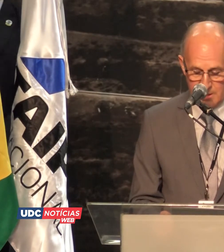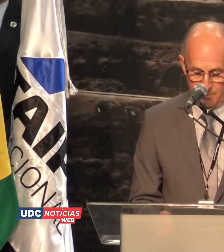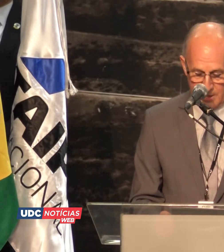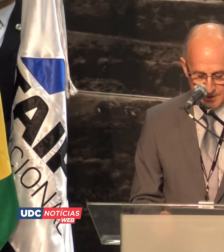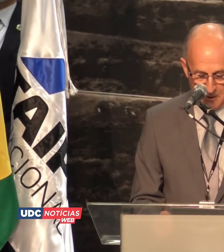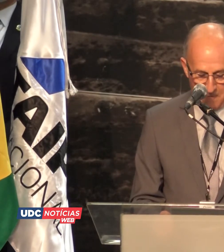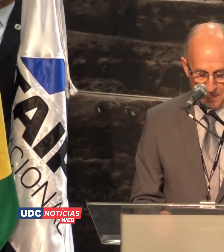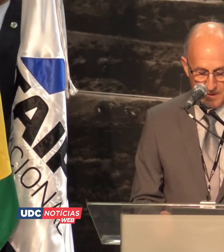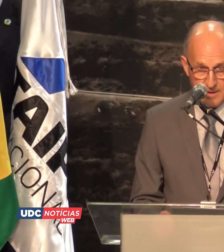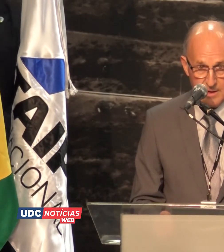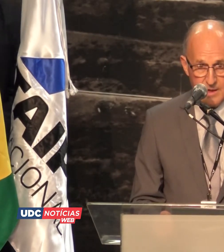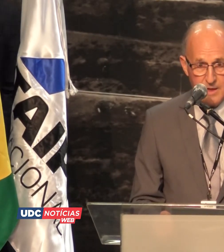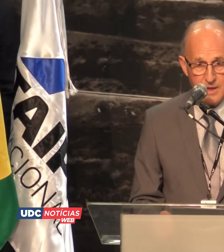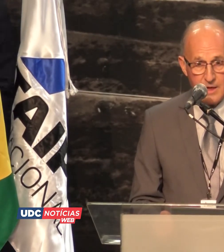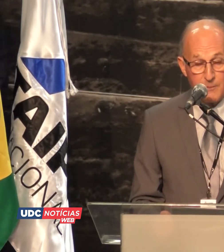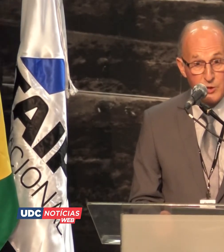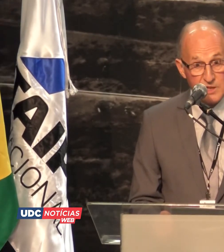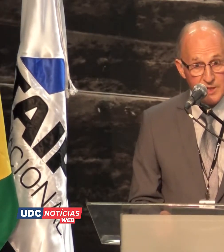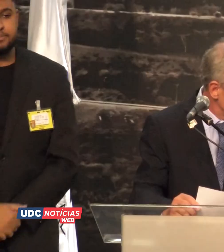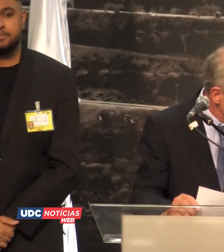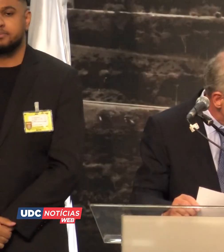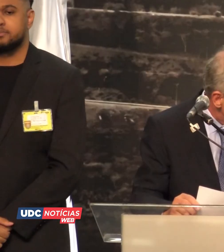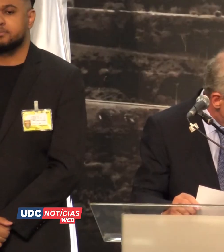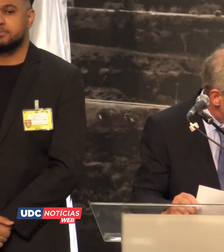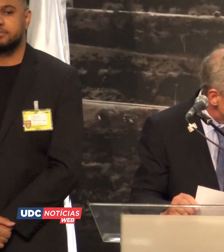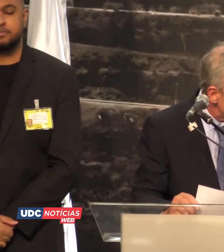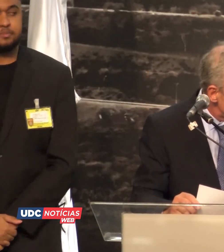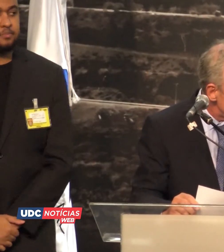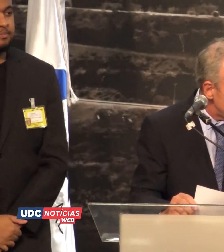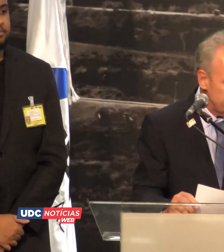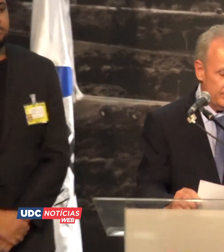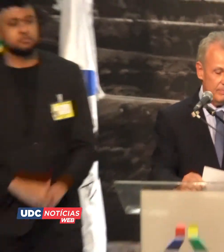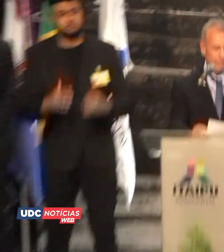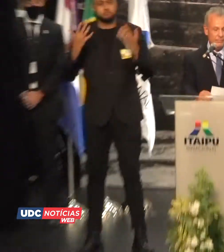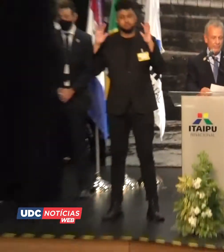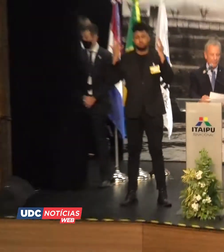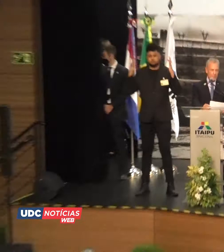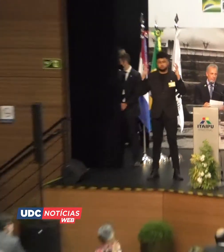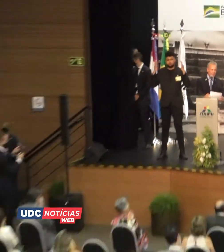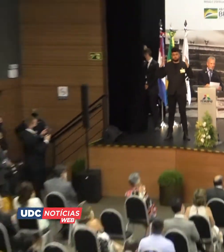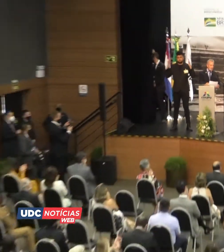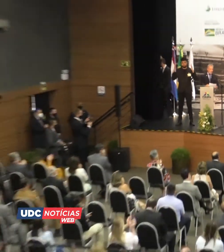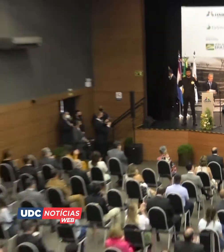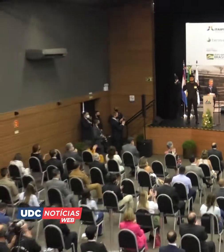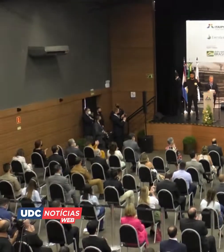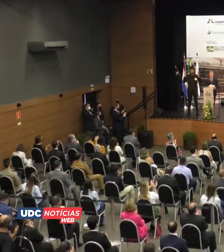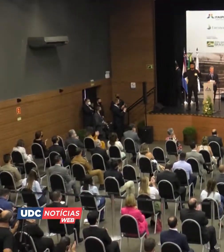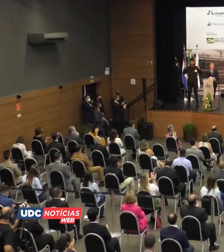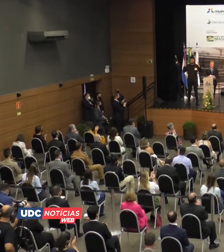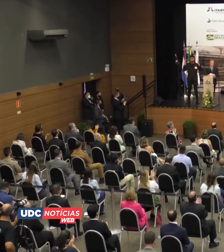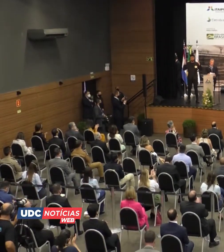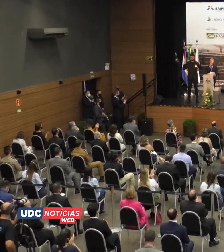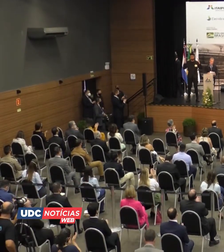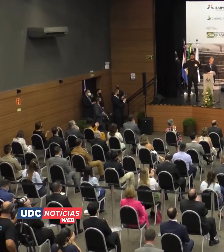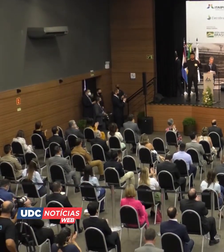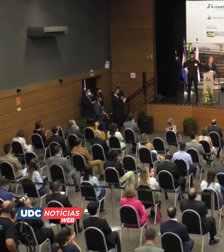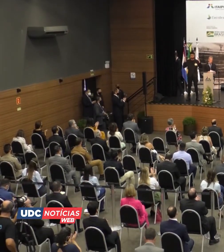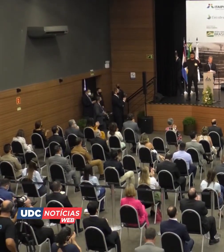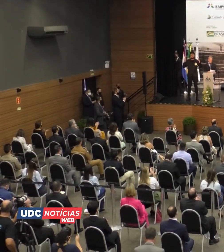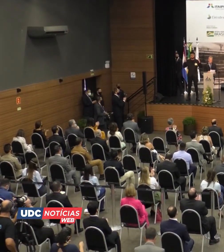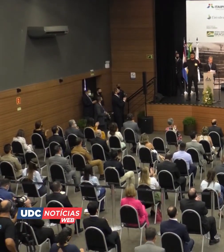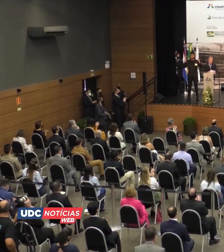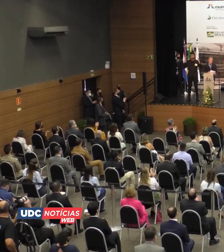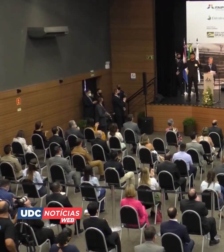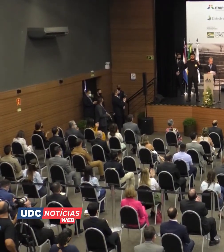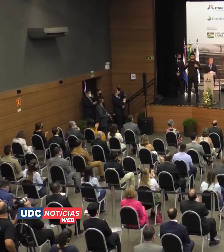social e ambiental. O ministro de Minas e Energia, Bento Albuquerque, também ressaltou o trabalho de Luna e